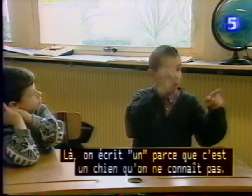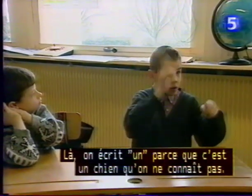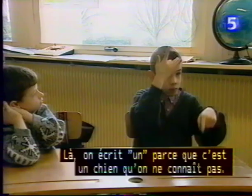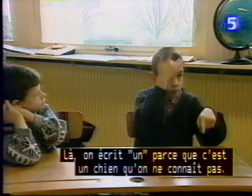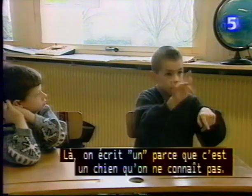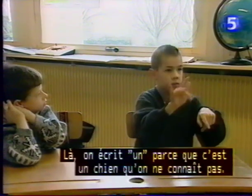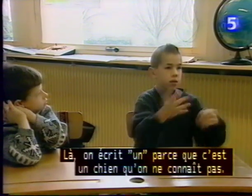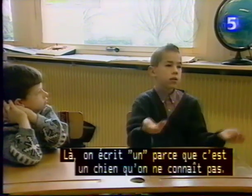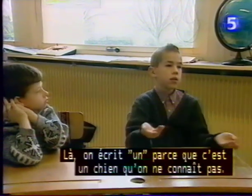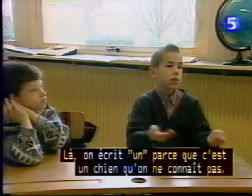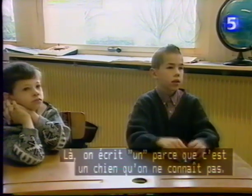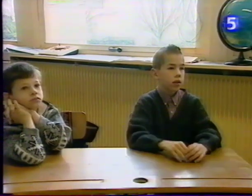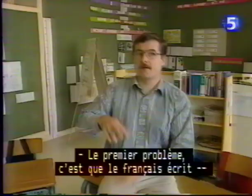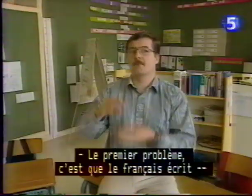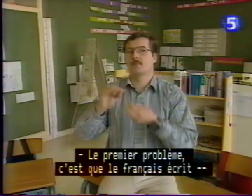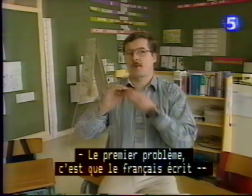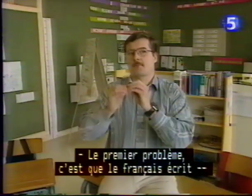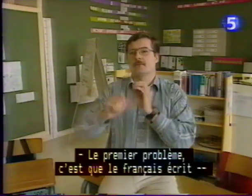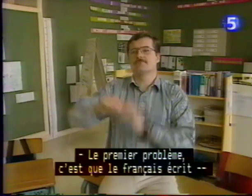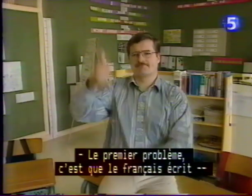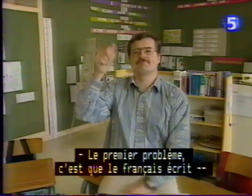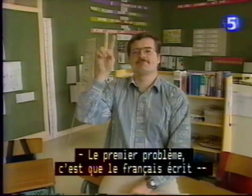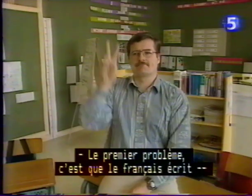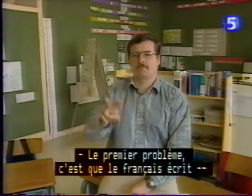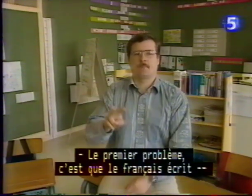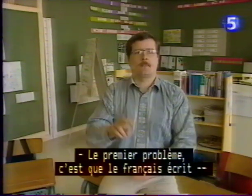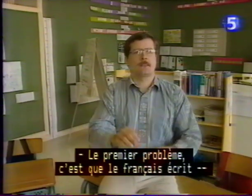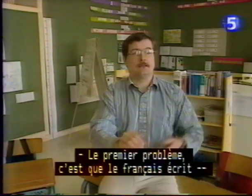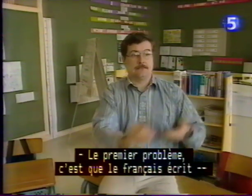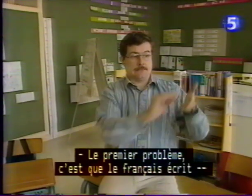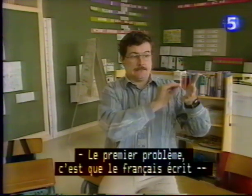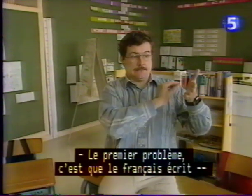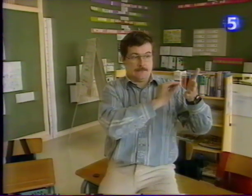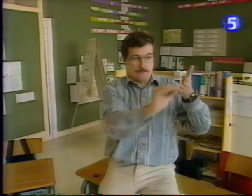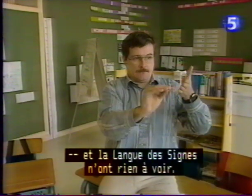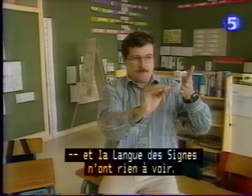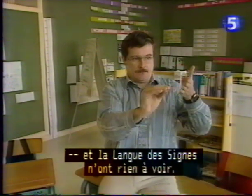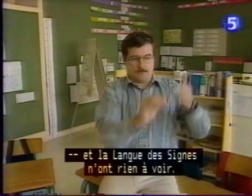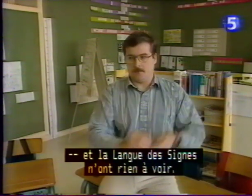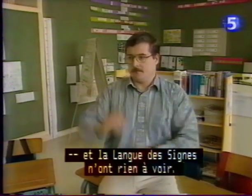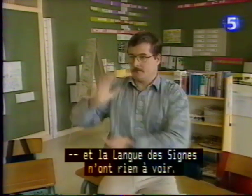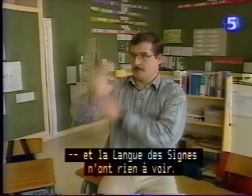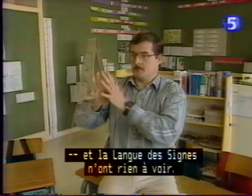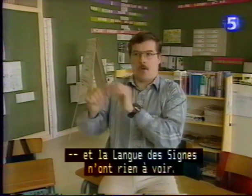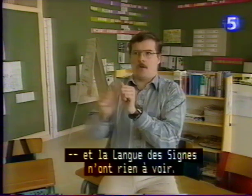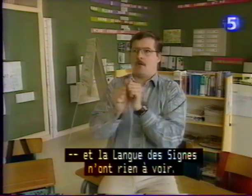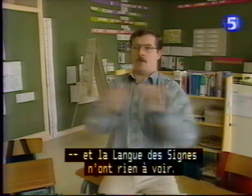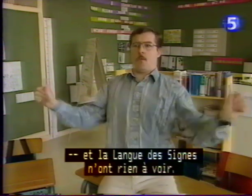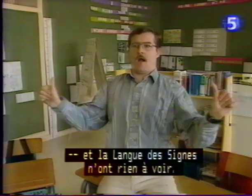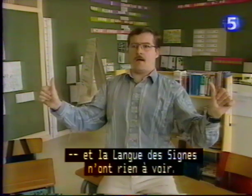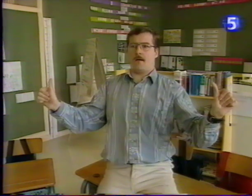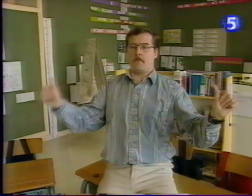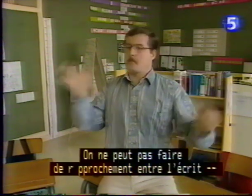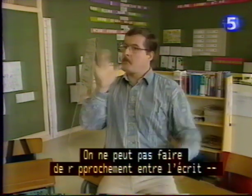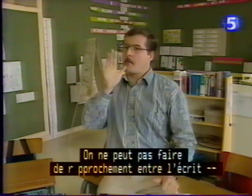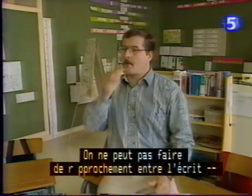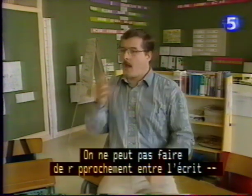ne connaît pas. Le premier problème, c'est que le français écrit et la langue des signes n'ont rien à voir. On ne peut pas faire de